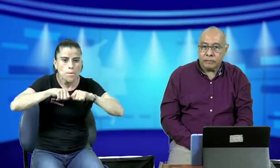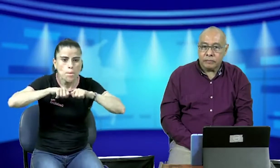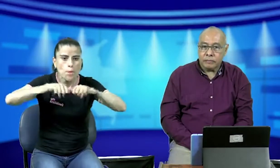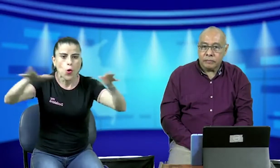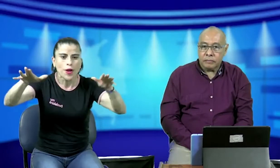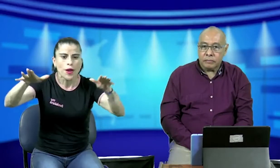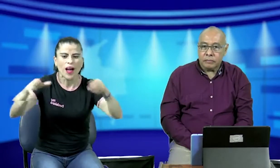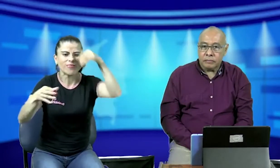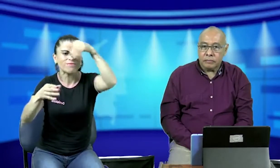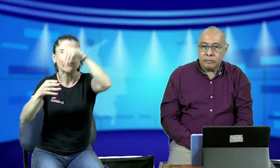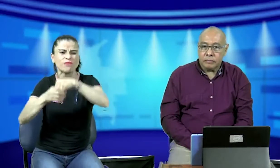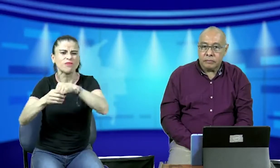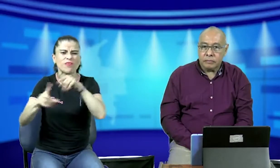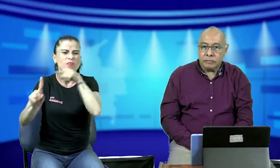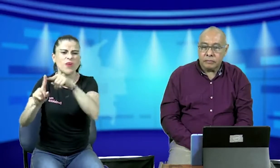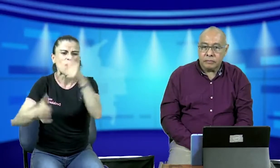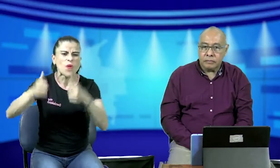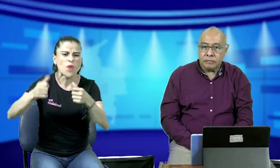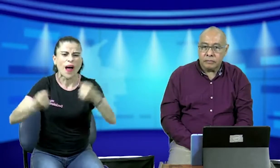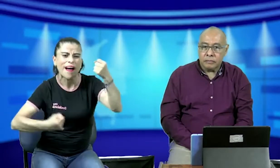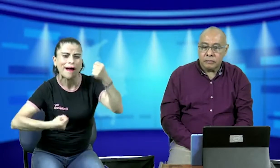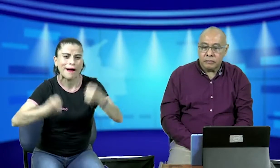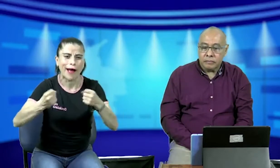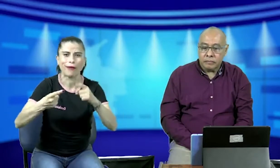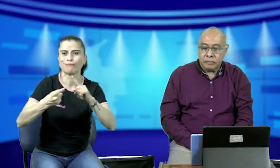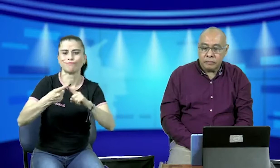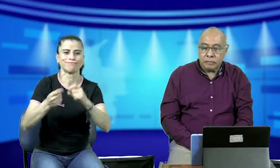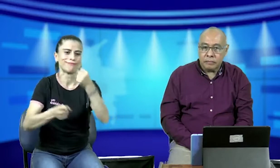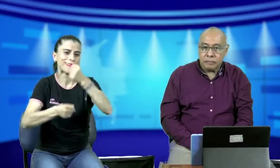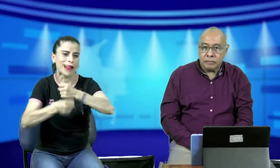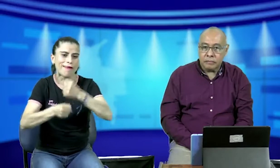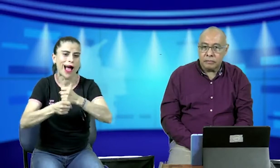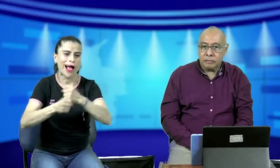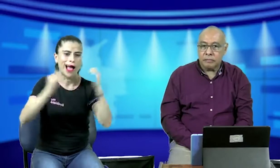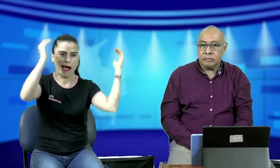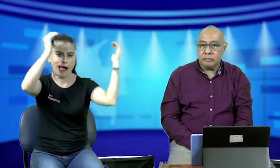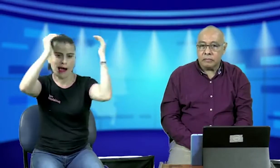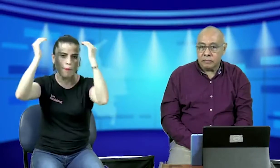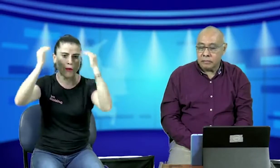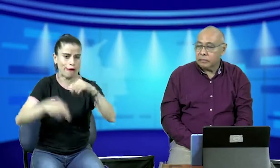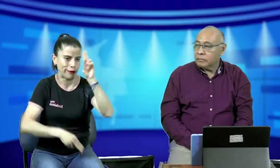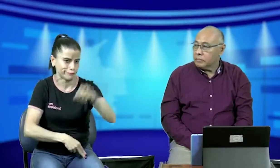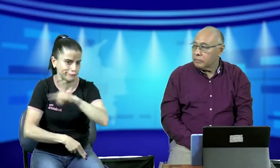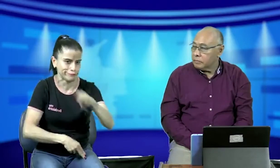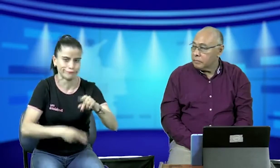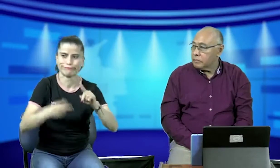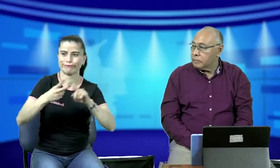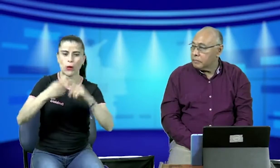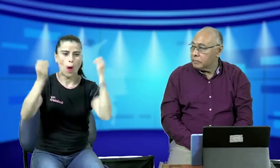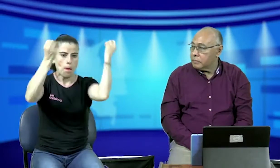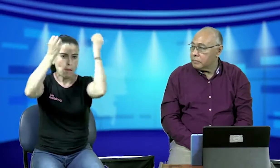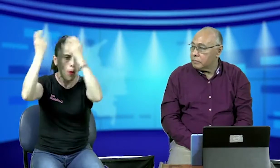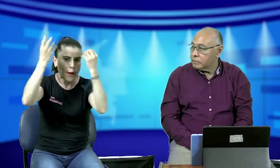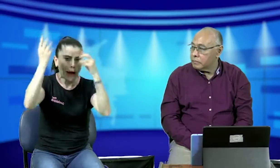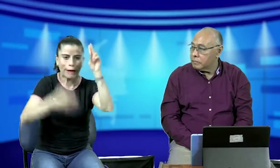primero se publicó el tema de licencia particular pero no digamos transporte